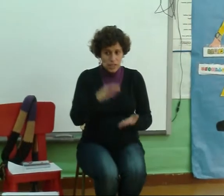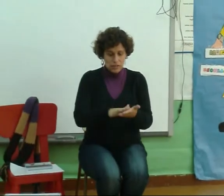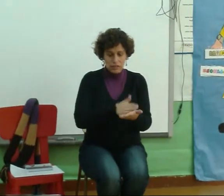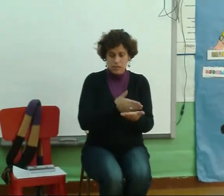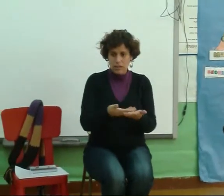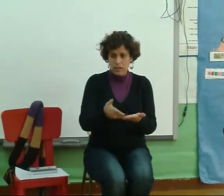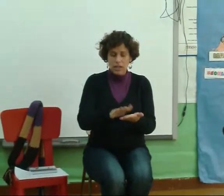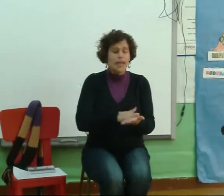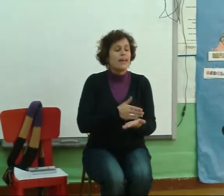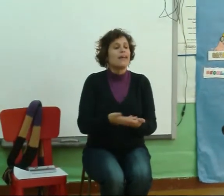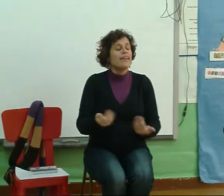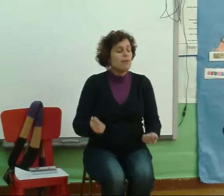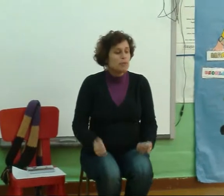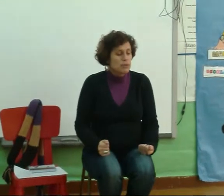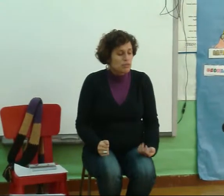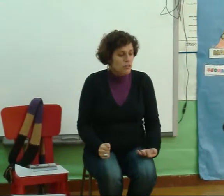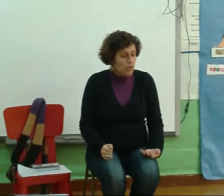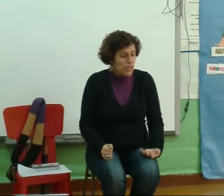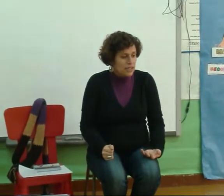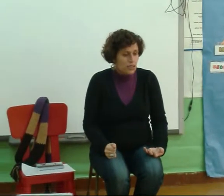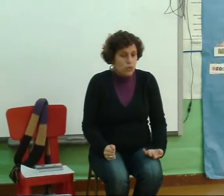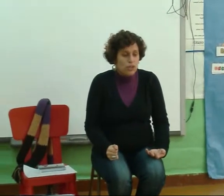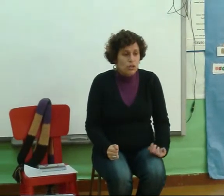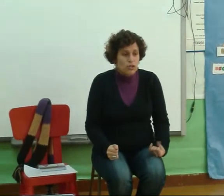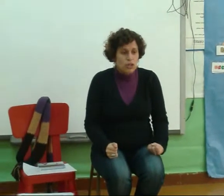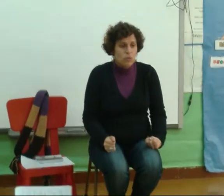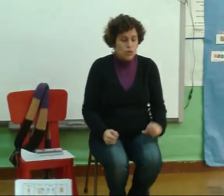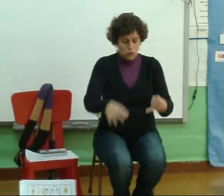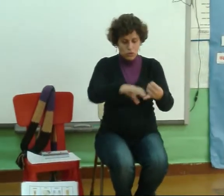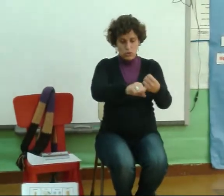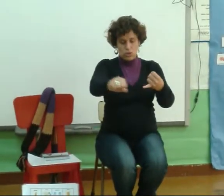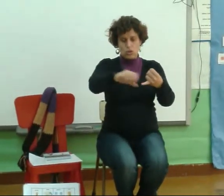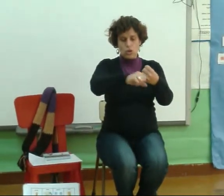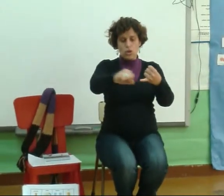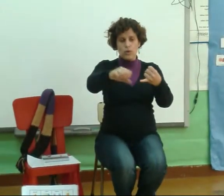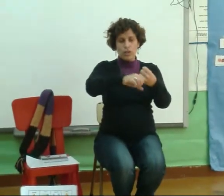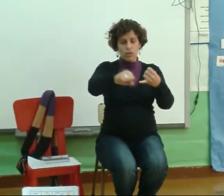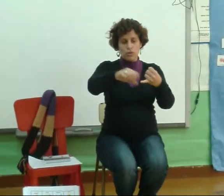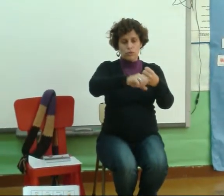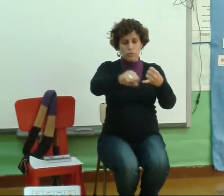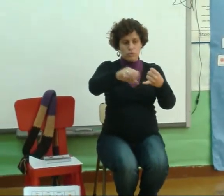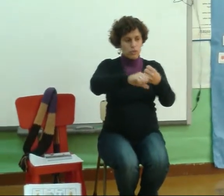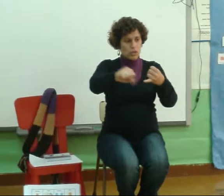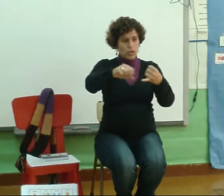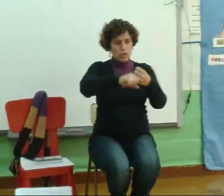Si? Te que máis podemos facer un bocata? De chourizo Si ou non? De chourizo Chourizo I tan